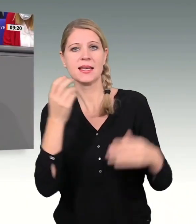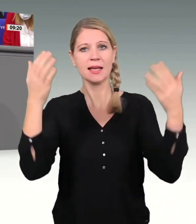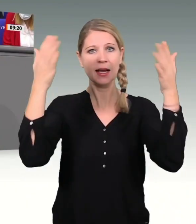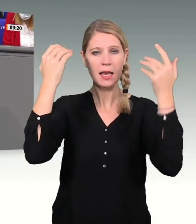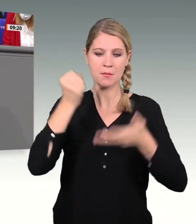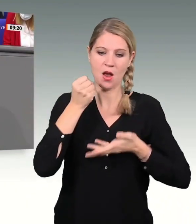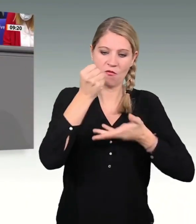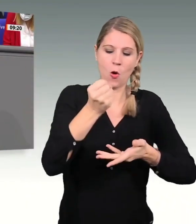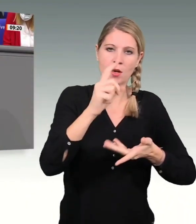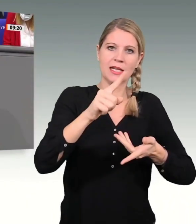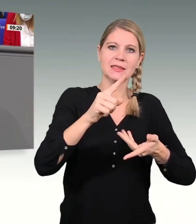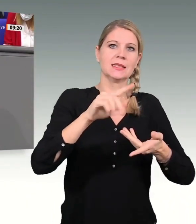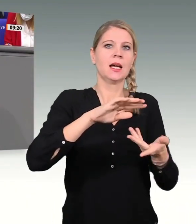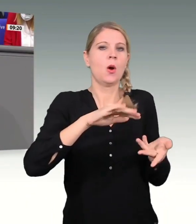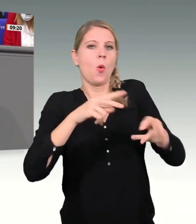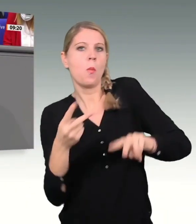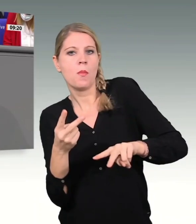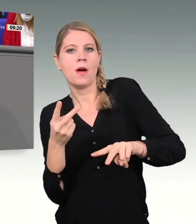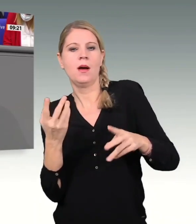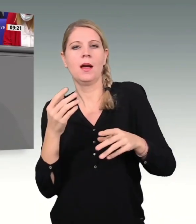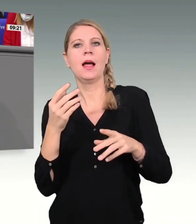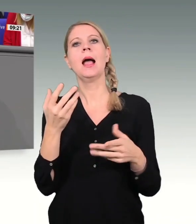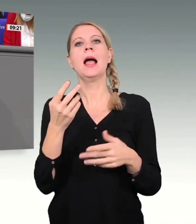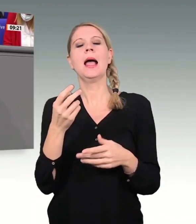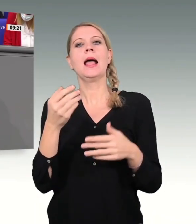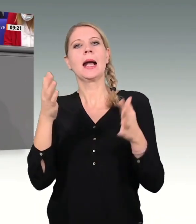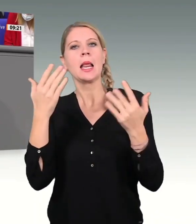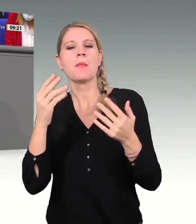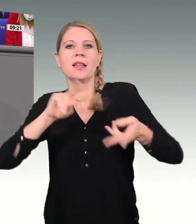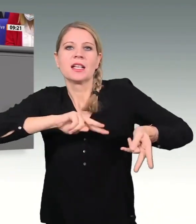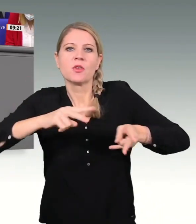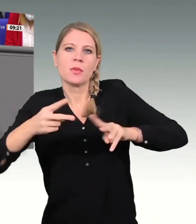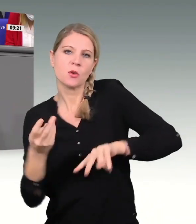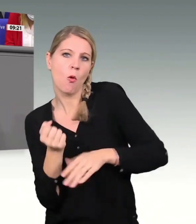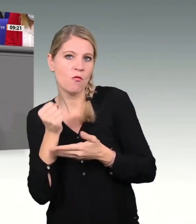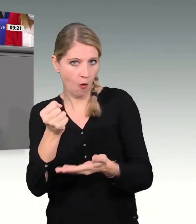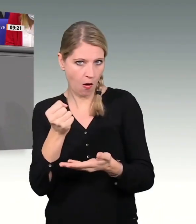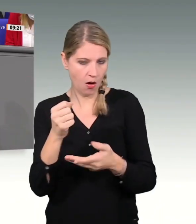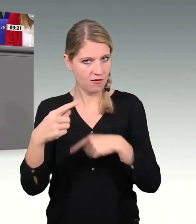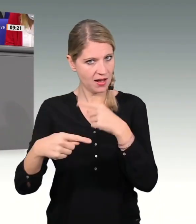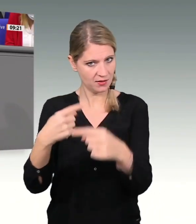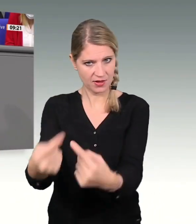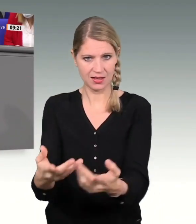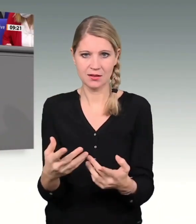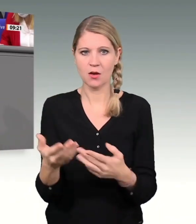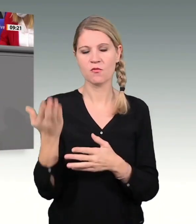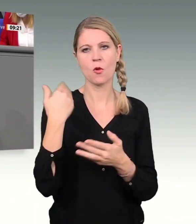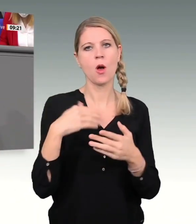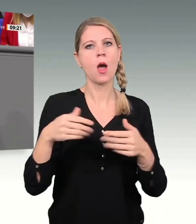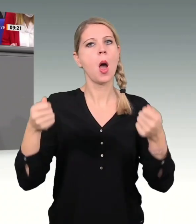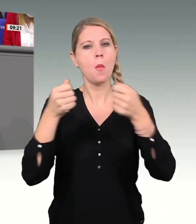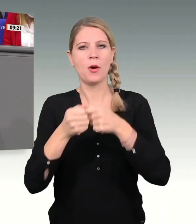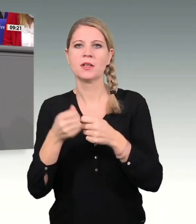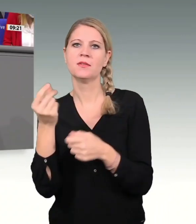Transformationsfonds weiterentwickeln wollen. Damit kommen wir auch, der Bundesfinanzminister hat es angesprochen, der im Urteil des